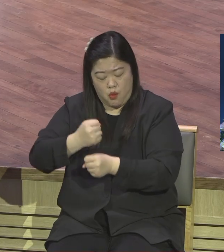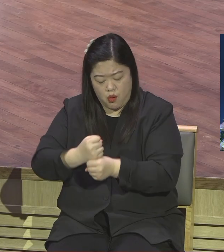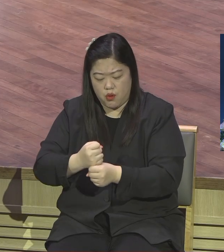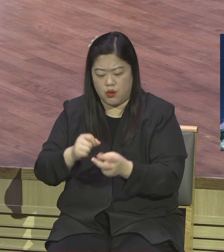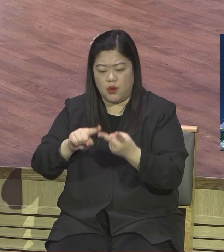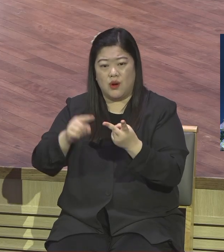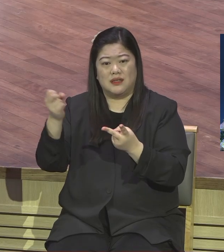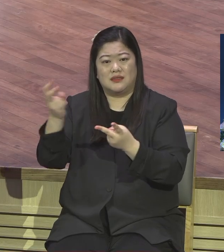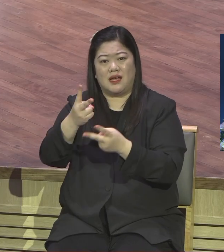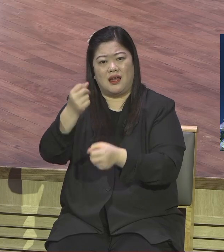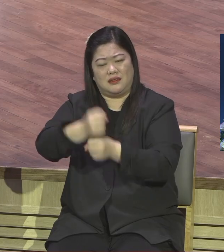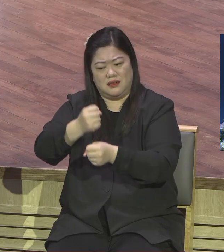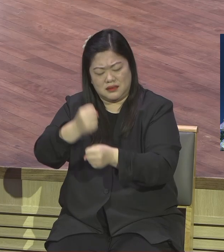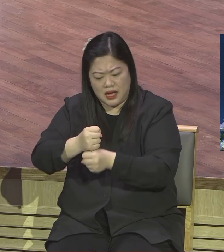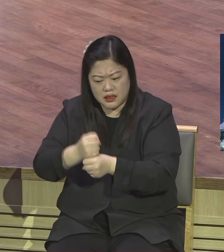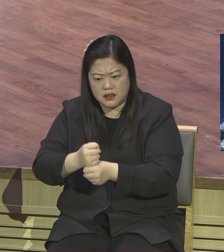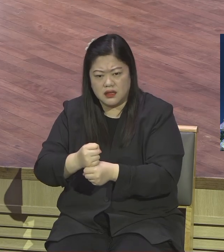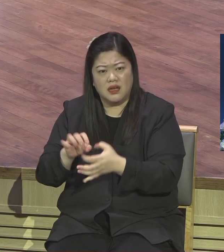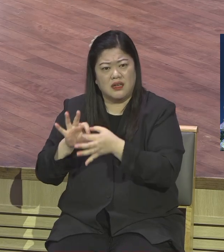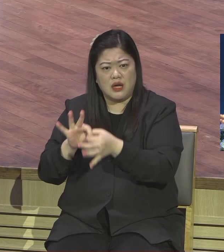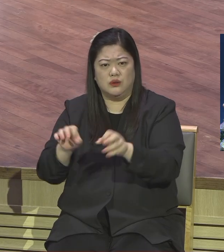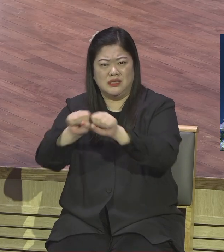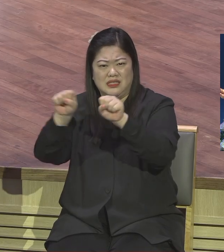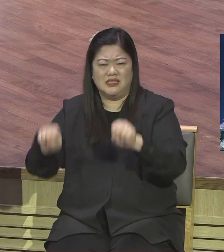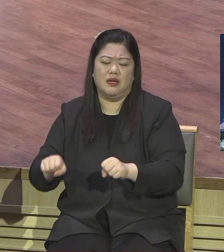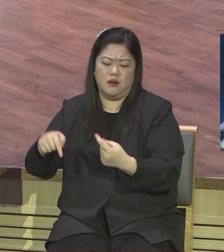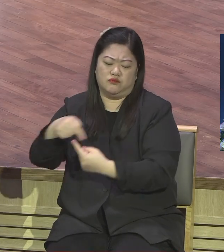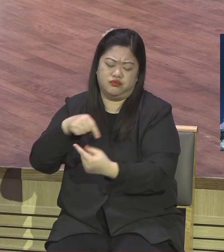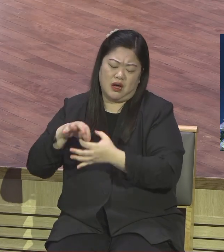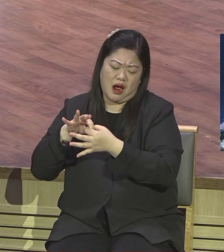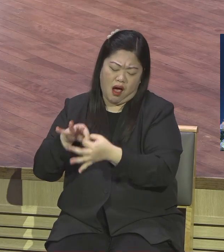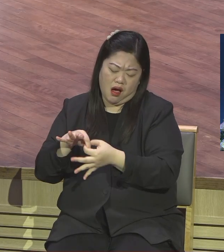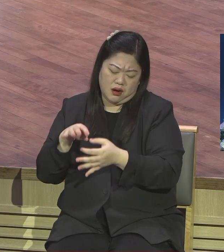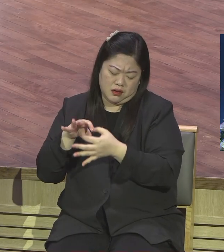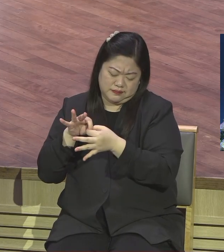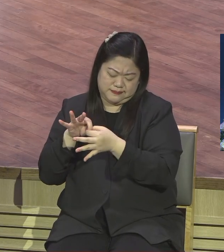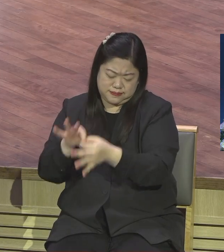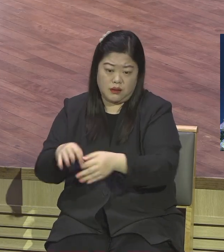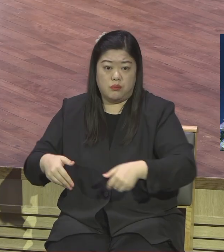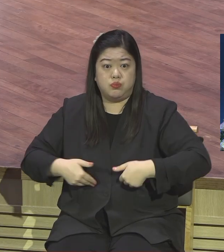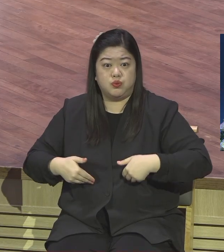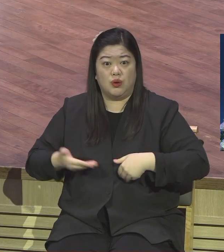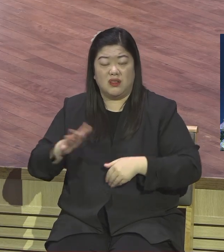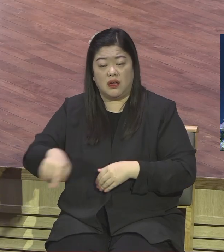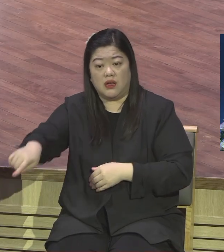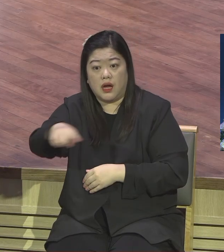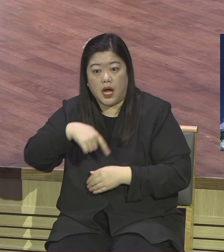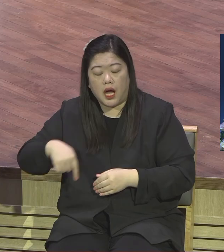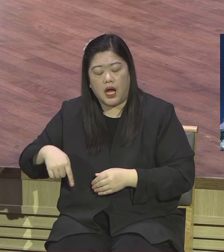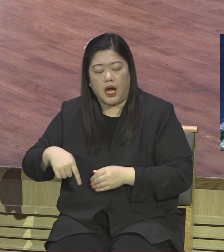없고 미세지도 없고 전략도 없고 본 적도 없고 들은 적도 없고 훈련받은 적도 없어요. 이러니 한국